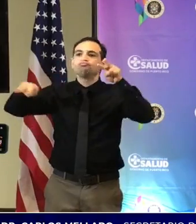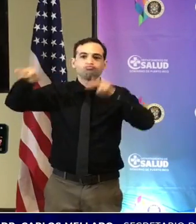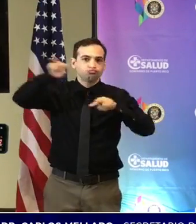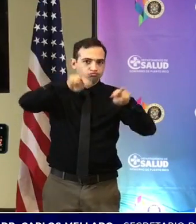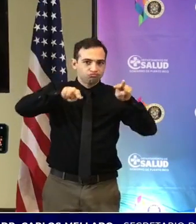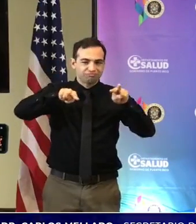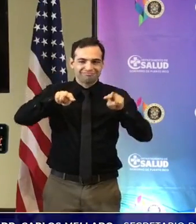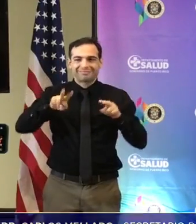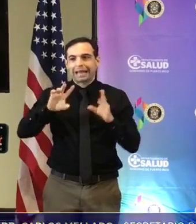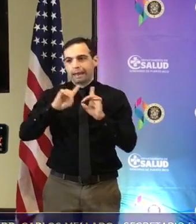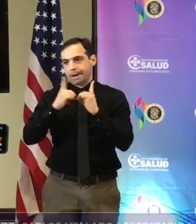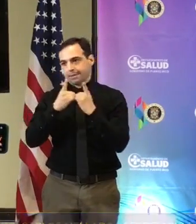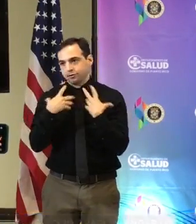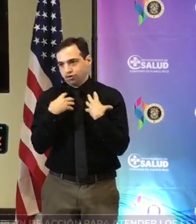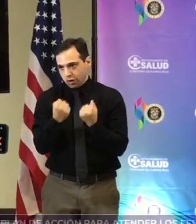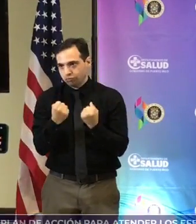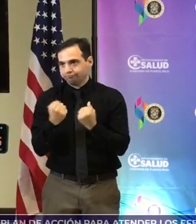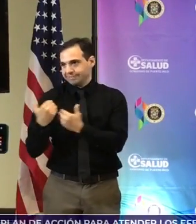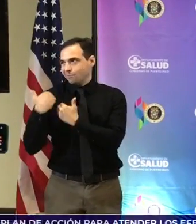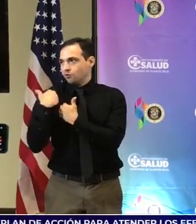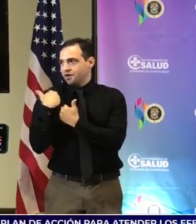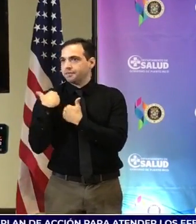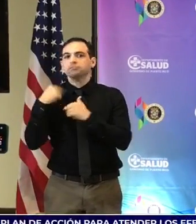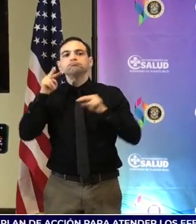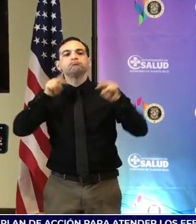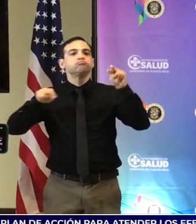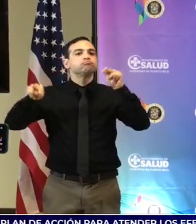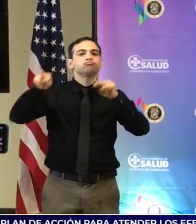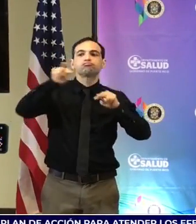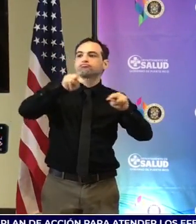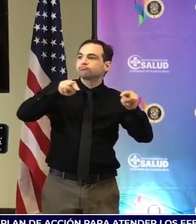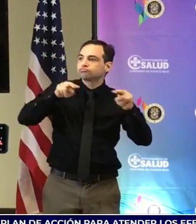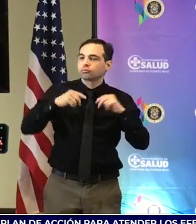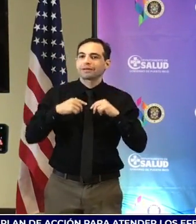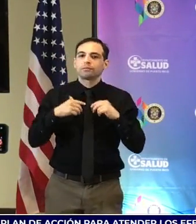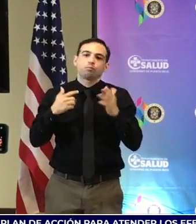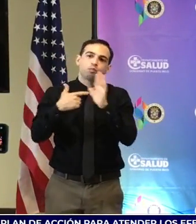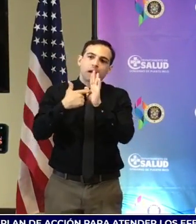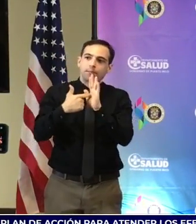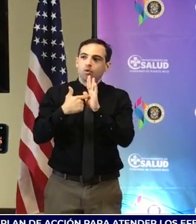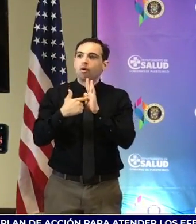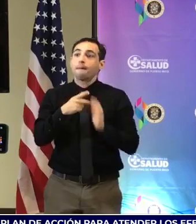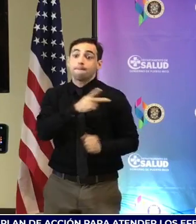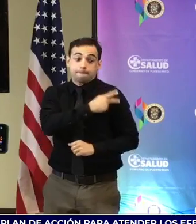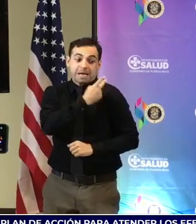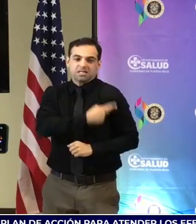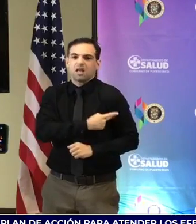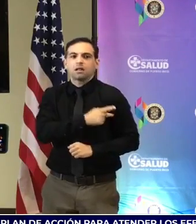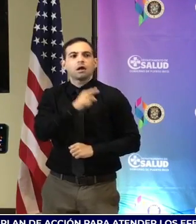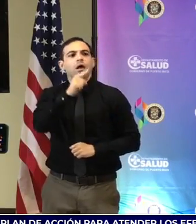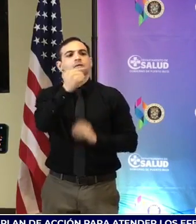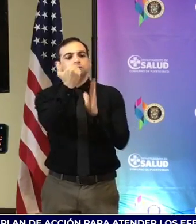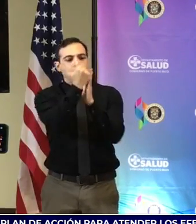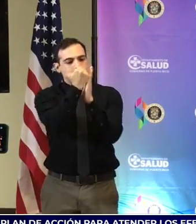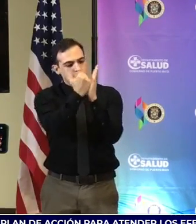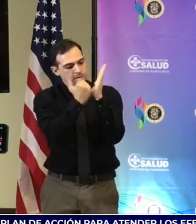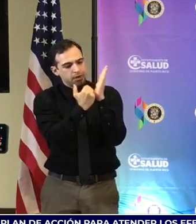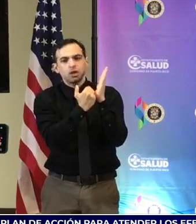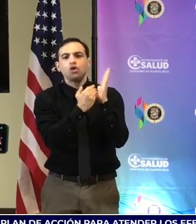el rol que tiene el Departamento de Salud poder establecer, tener esa lista de pacientes, establecer dónde están,